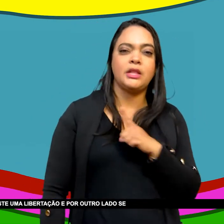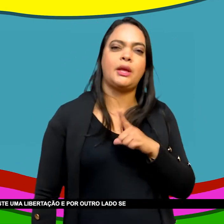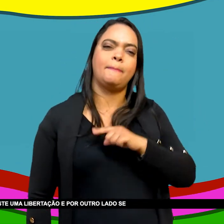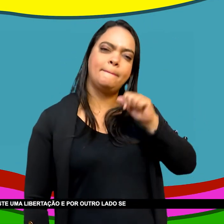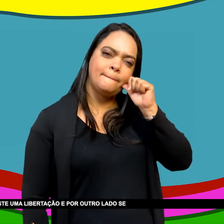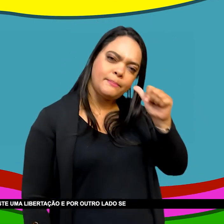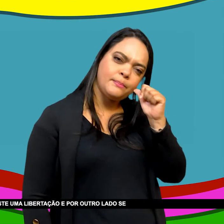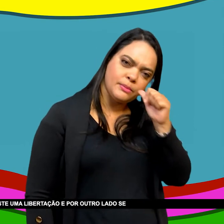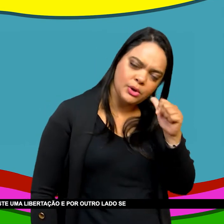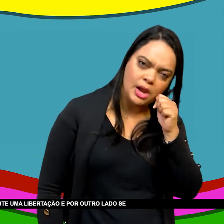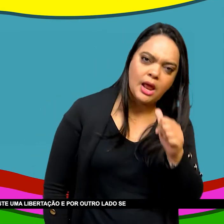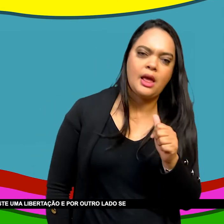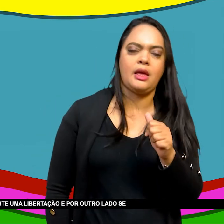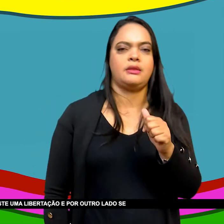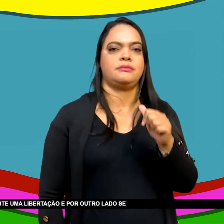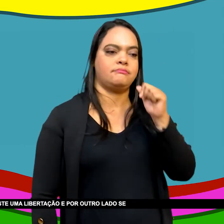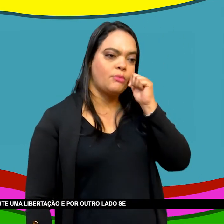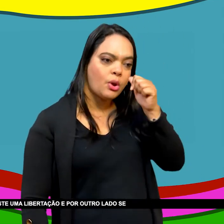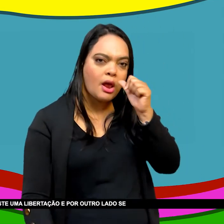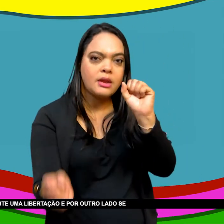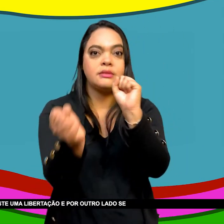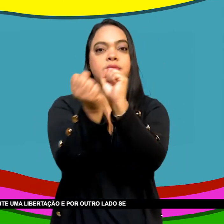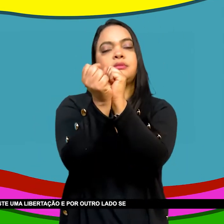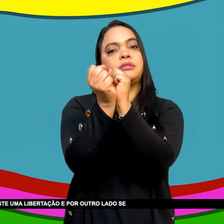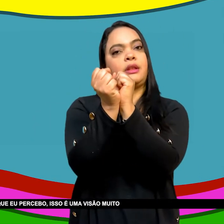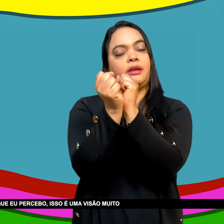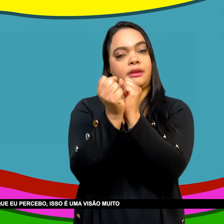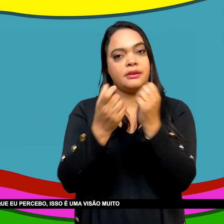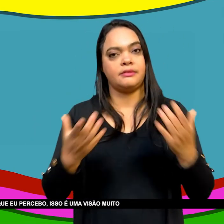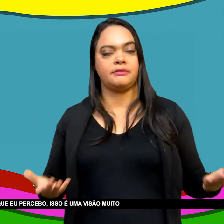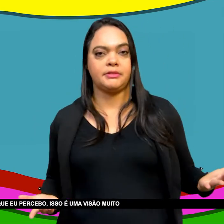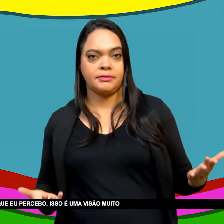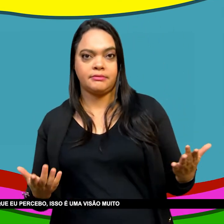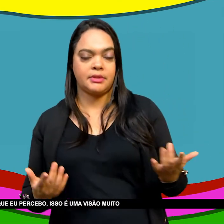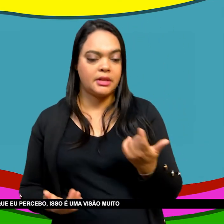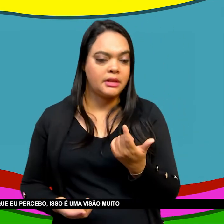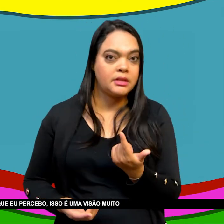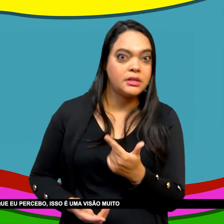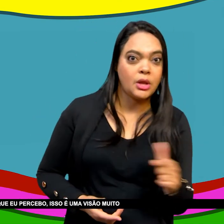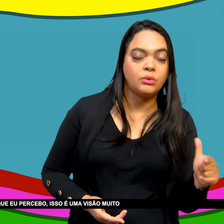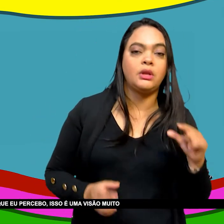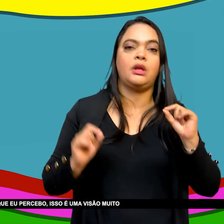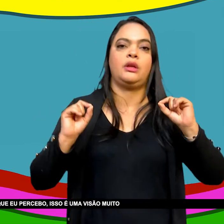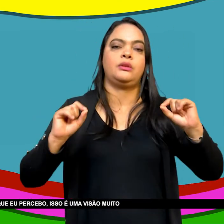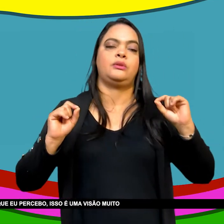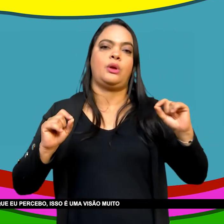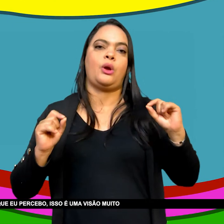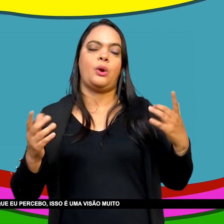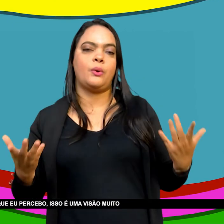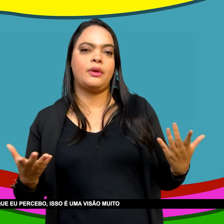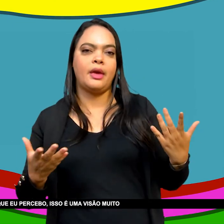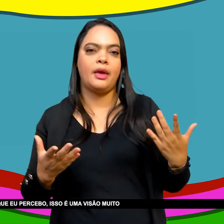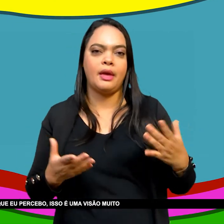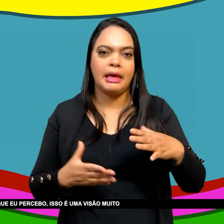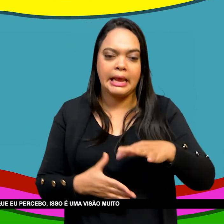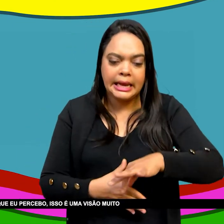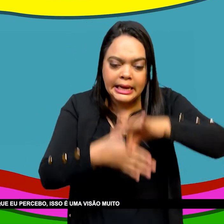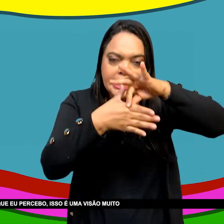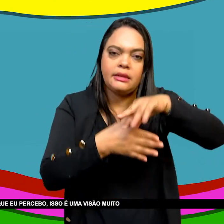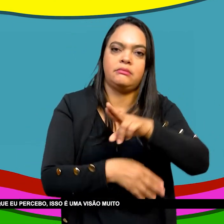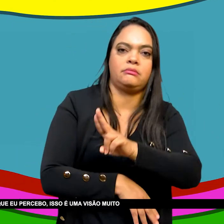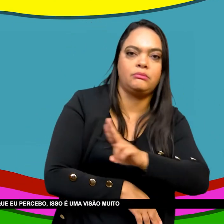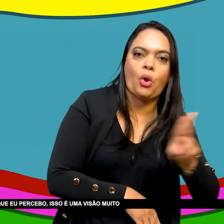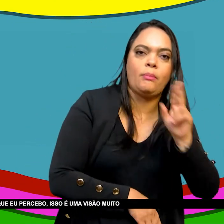Por um lado Existe uma libertação E por outro lado Se renova As opressões Eu acho que é um pouco Assim que eu